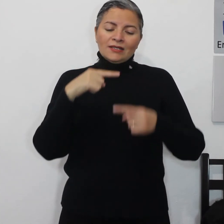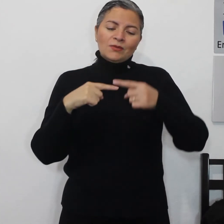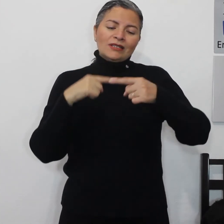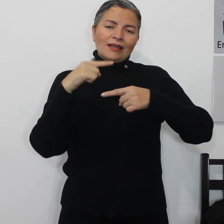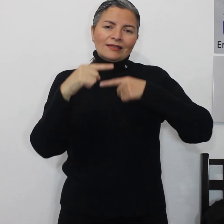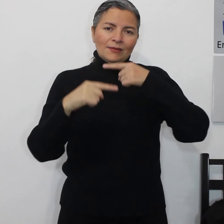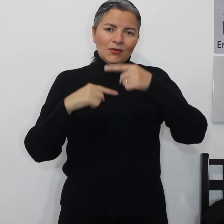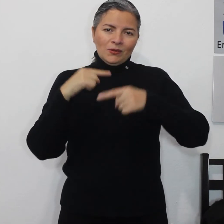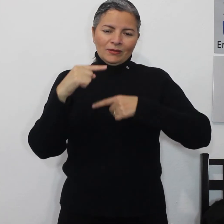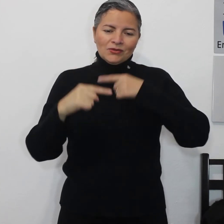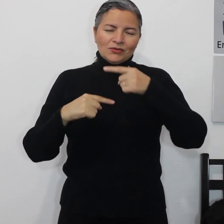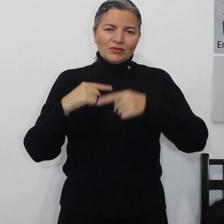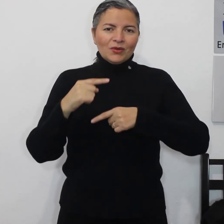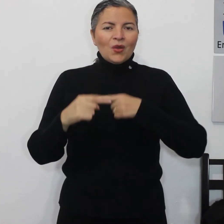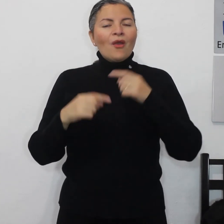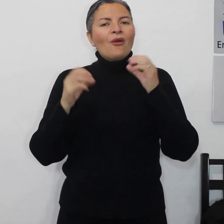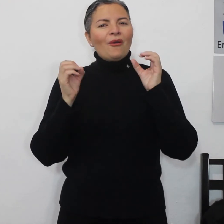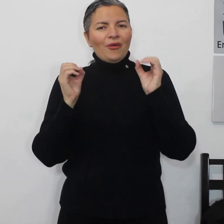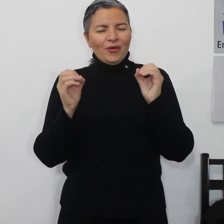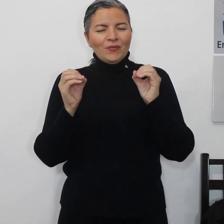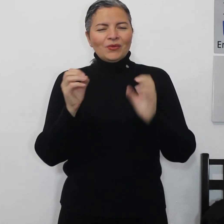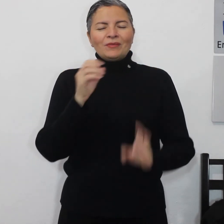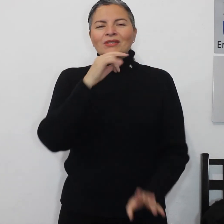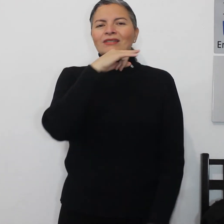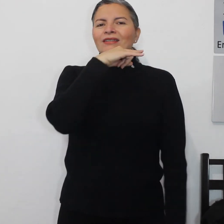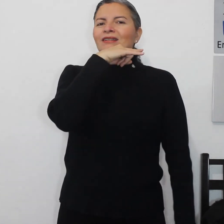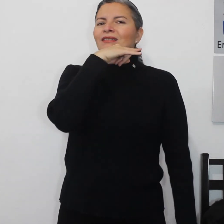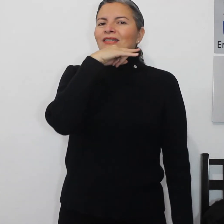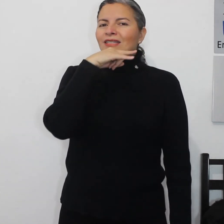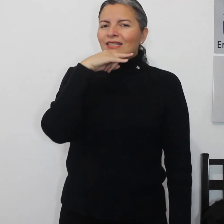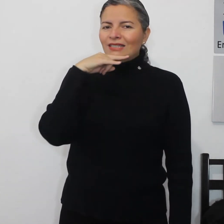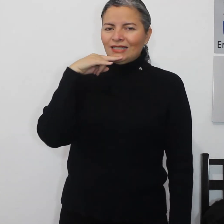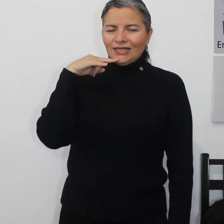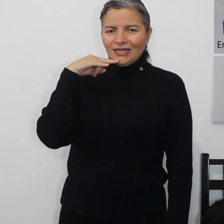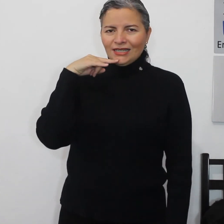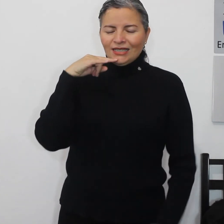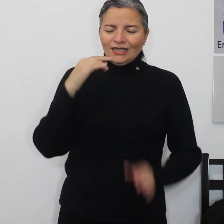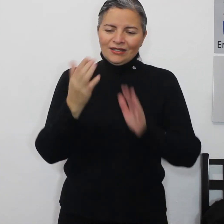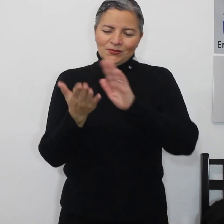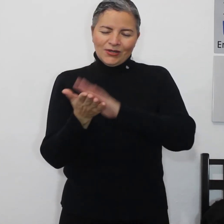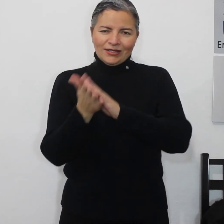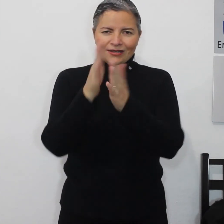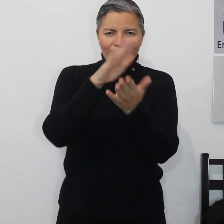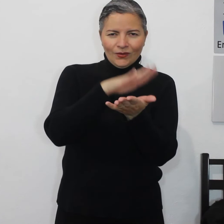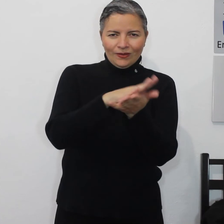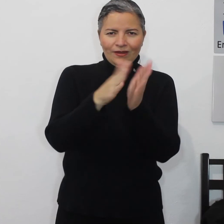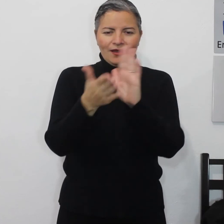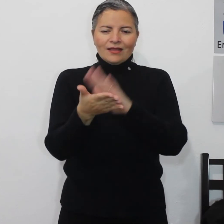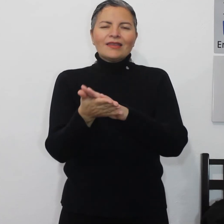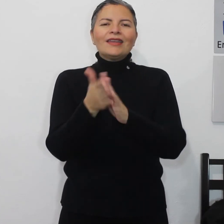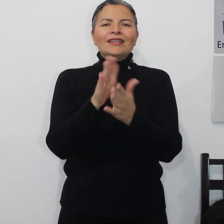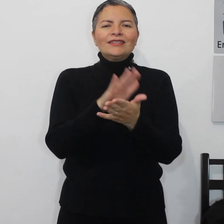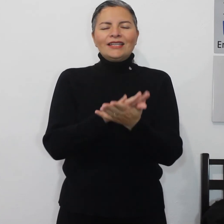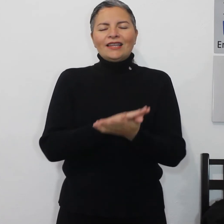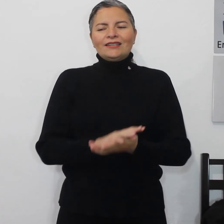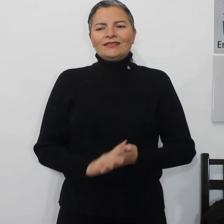después las envolvemos o podemos hacer chile y después la tortilla enchiladas